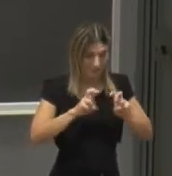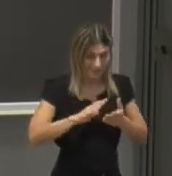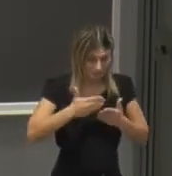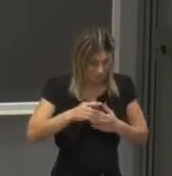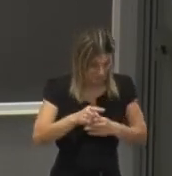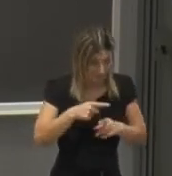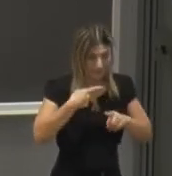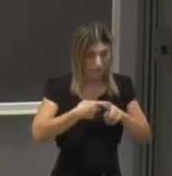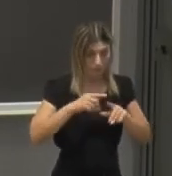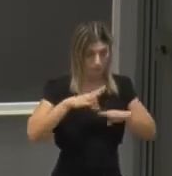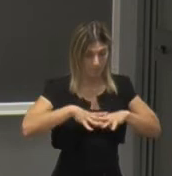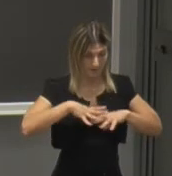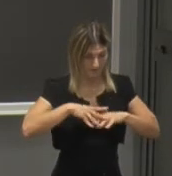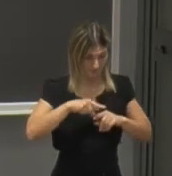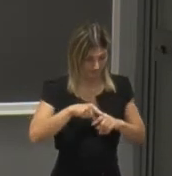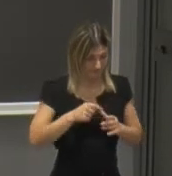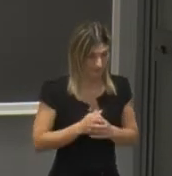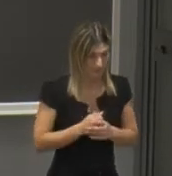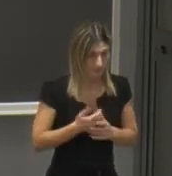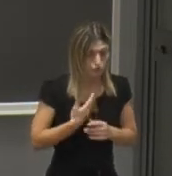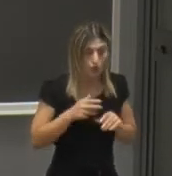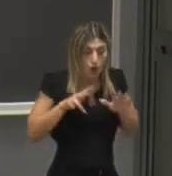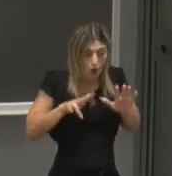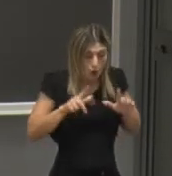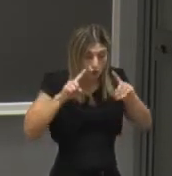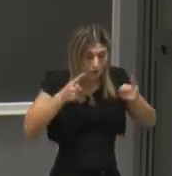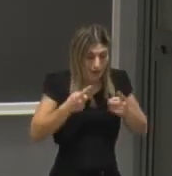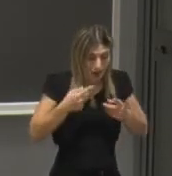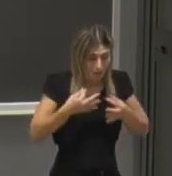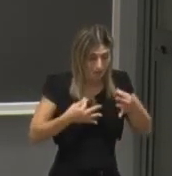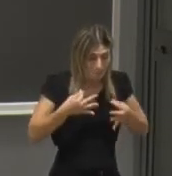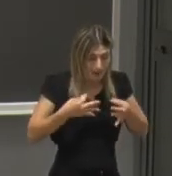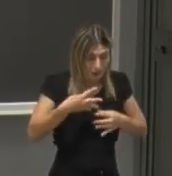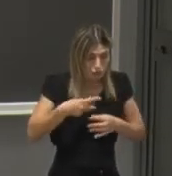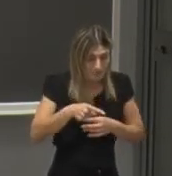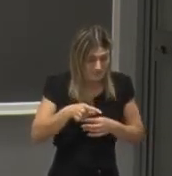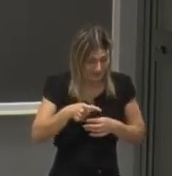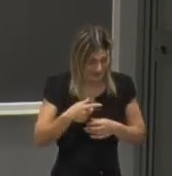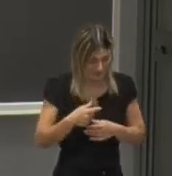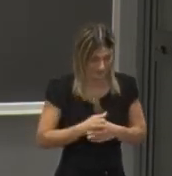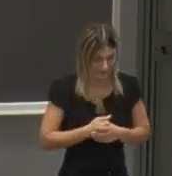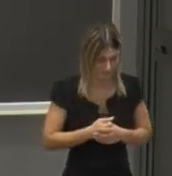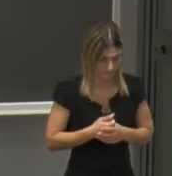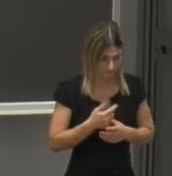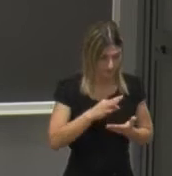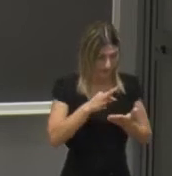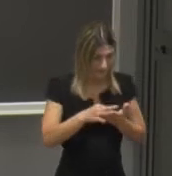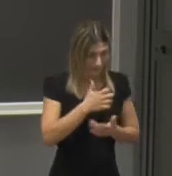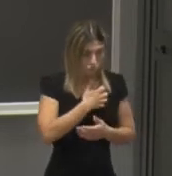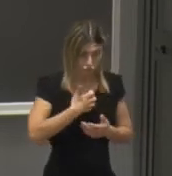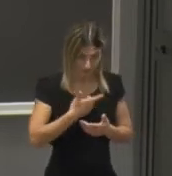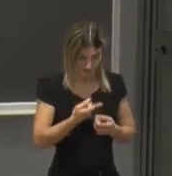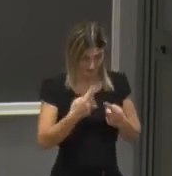l'informatica e la matematica e abbiamo otto lauree magistrali la data science applicata